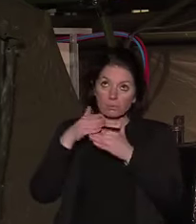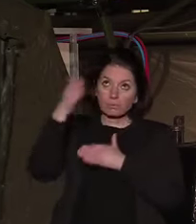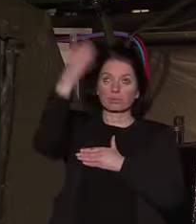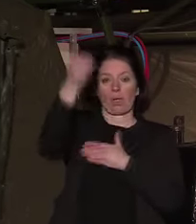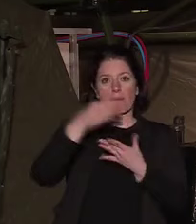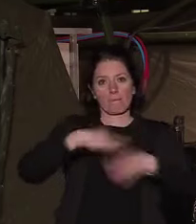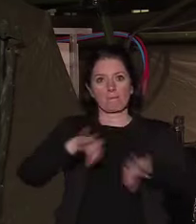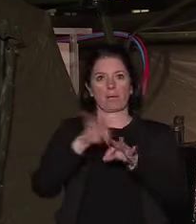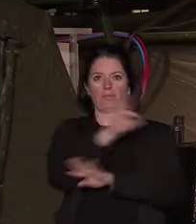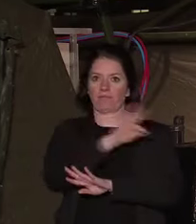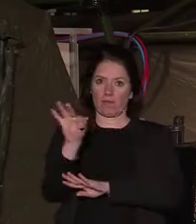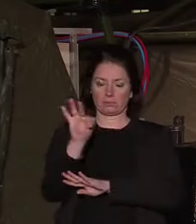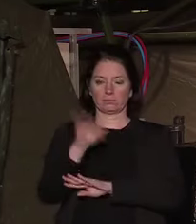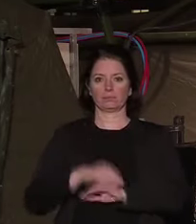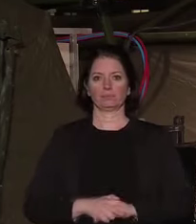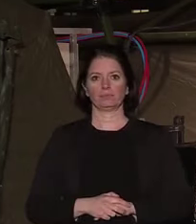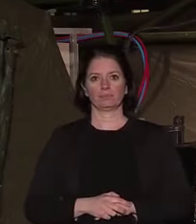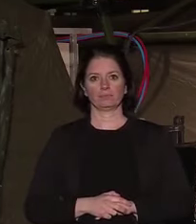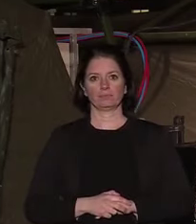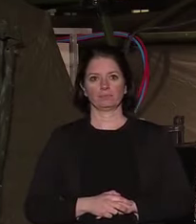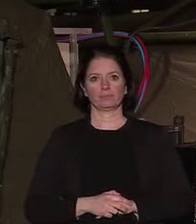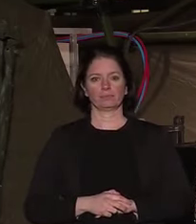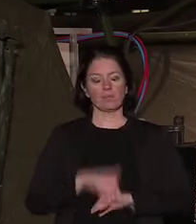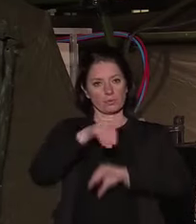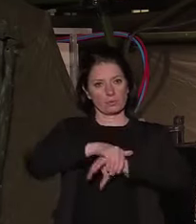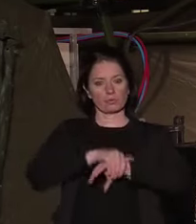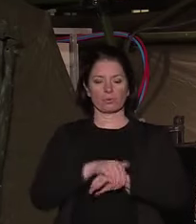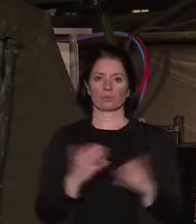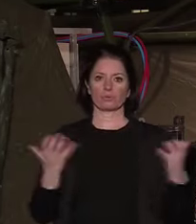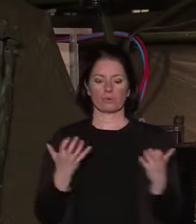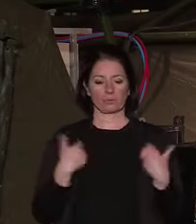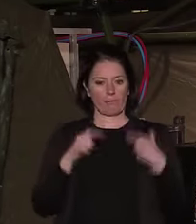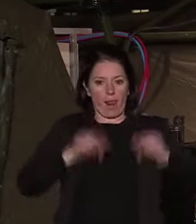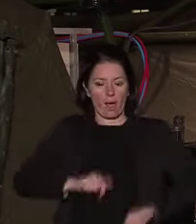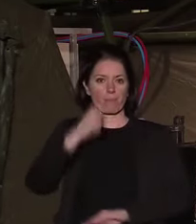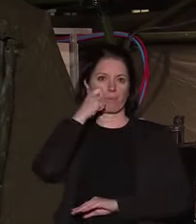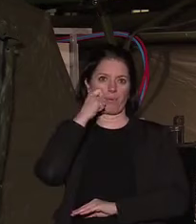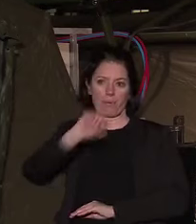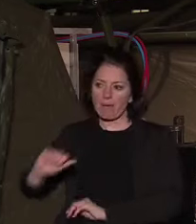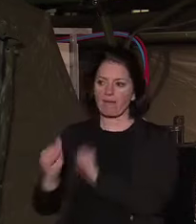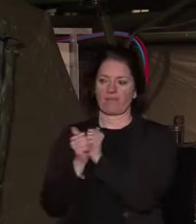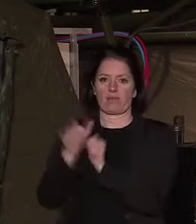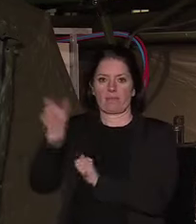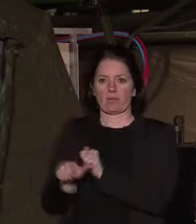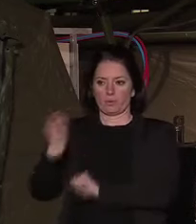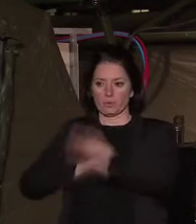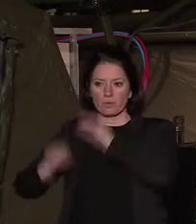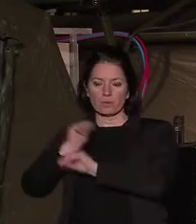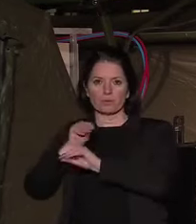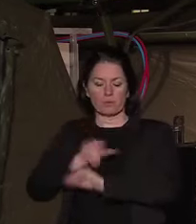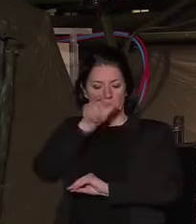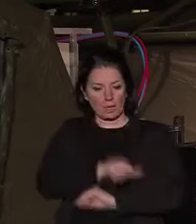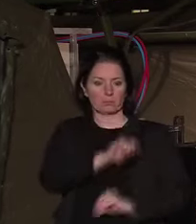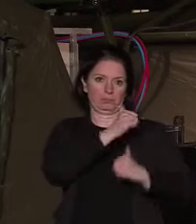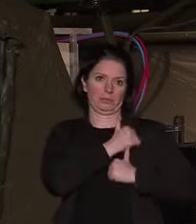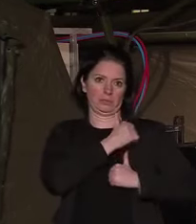nation. Mais ce soir, je voulais être là, aux côtés de nos soignants, aux côtés de nos armées, aux